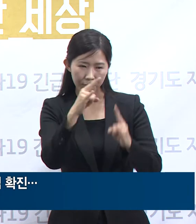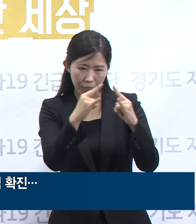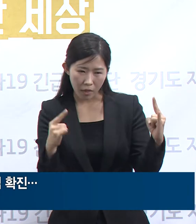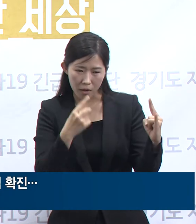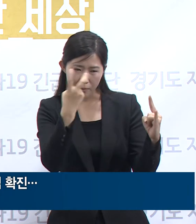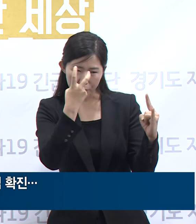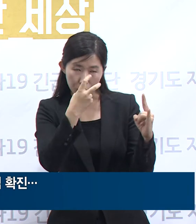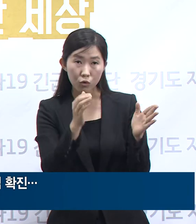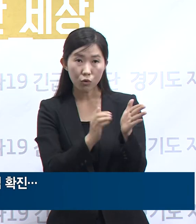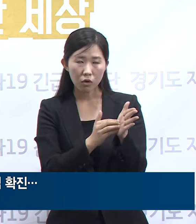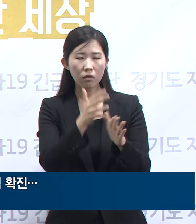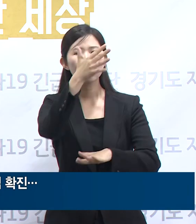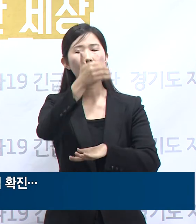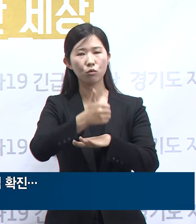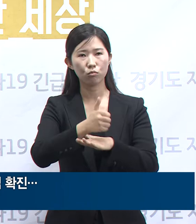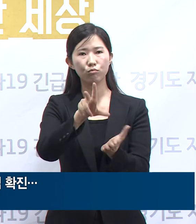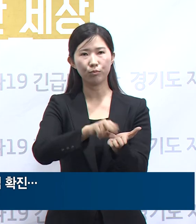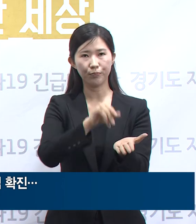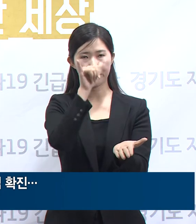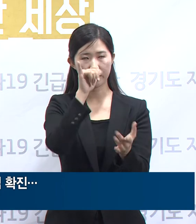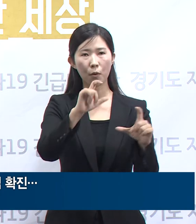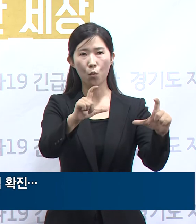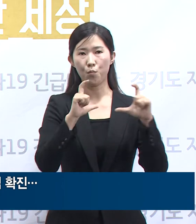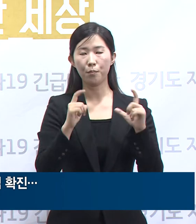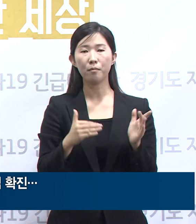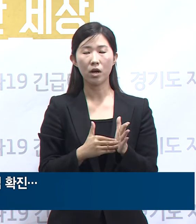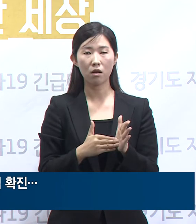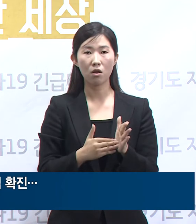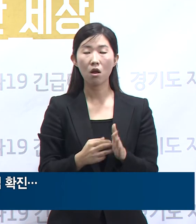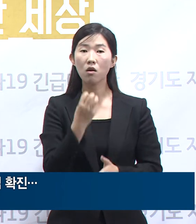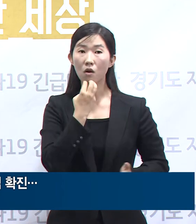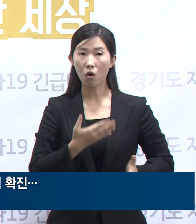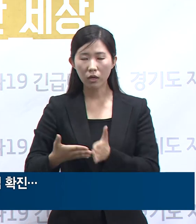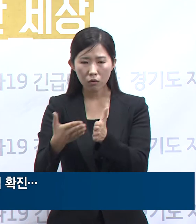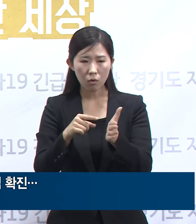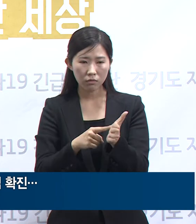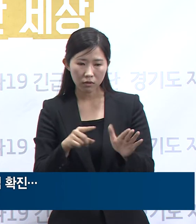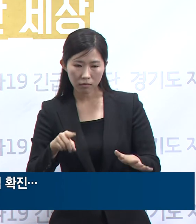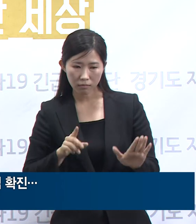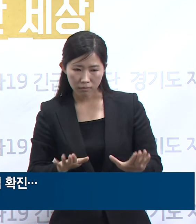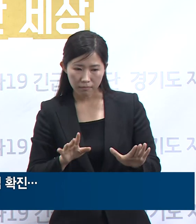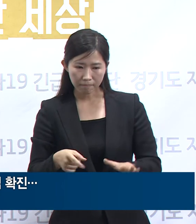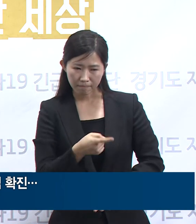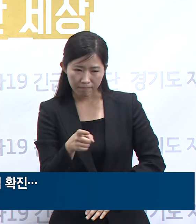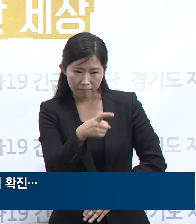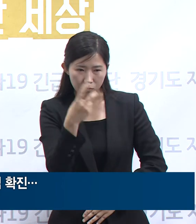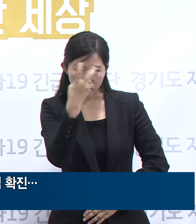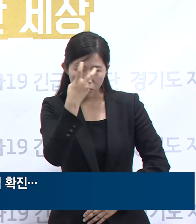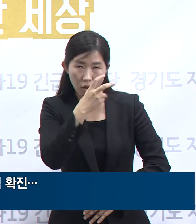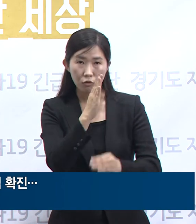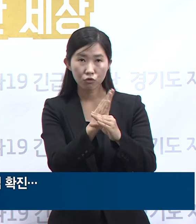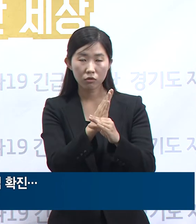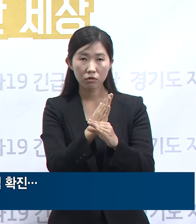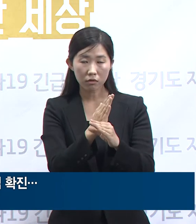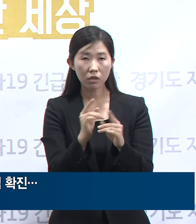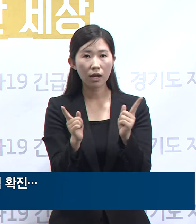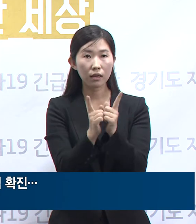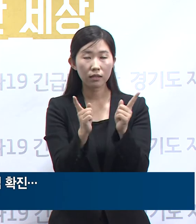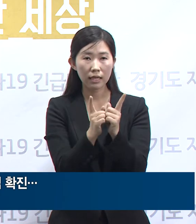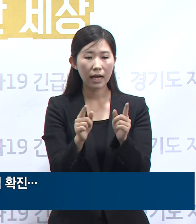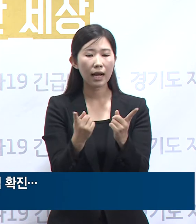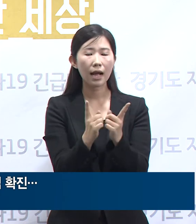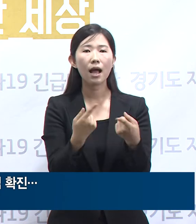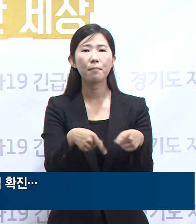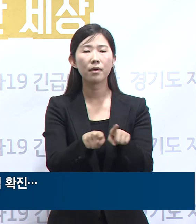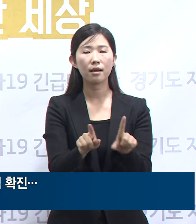확진되었습니다. 경기도는 즉각대응팀을 파견하여 10층 역학조사 중으로 접촉자인 동거인 1명에 대해 자가격리 후